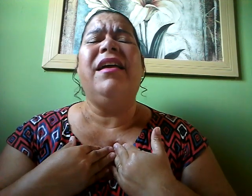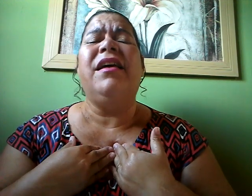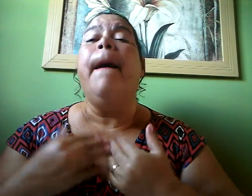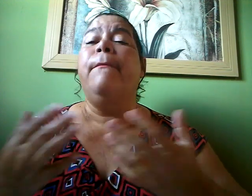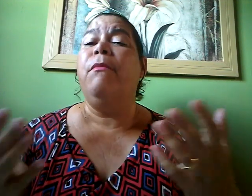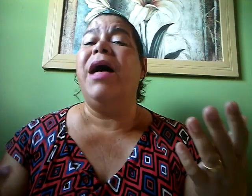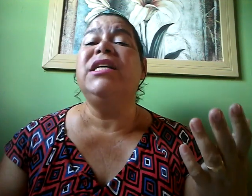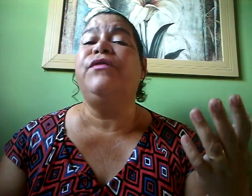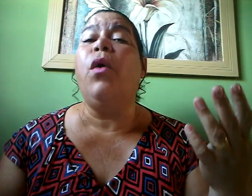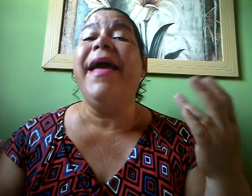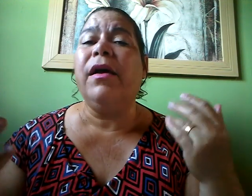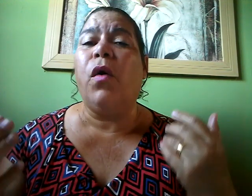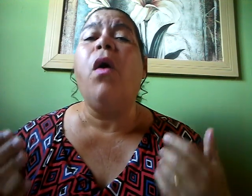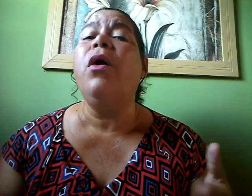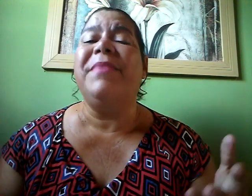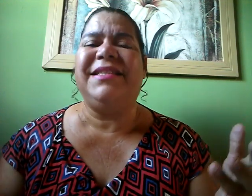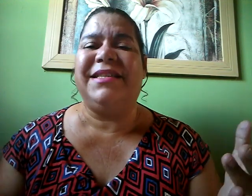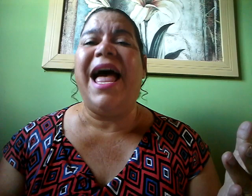Mas vou recomeçar